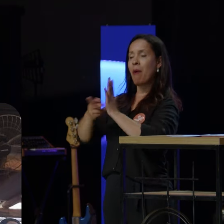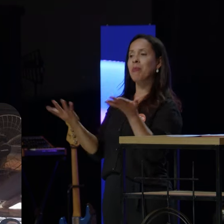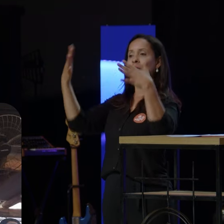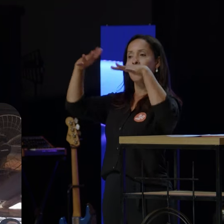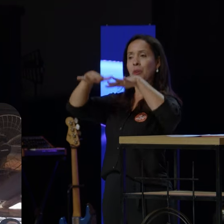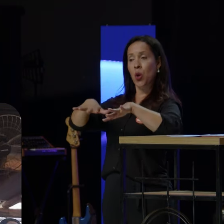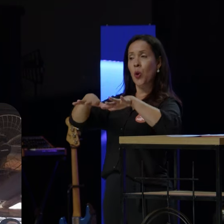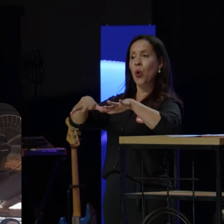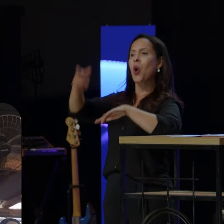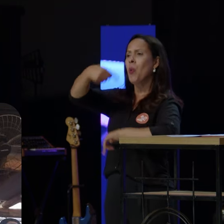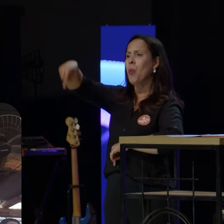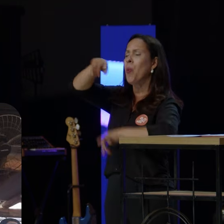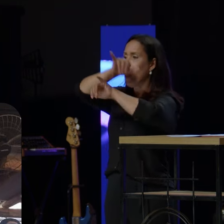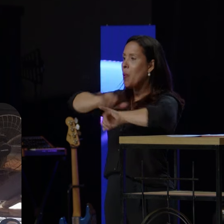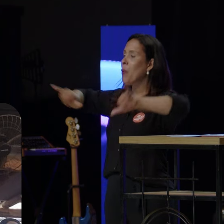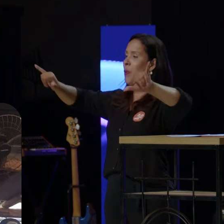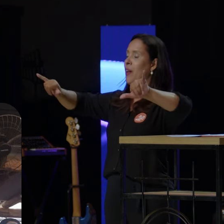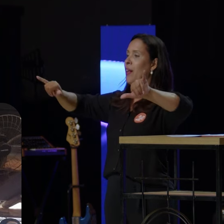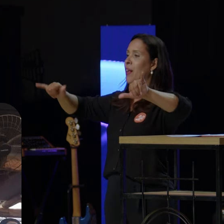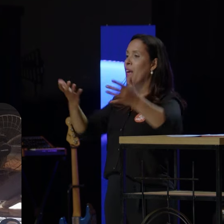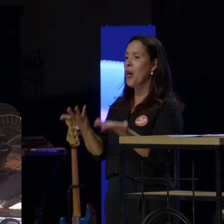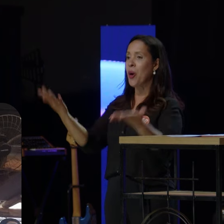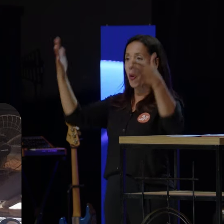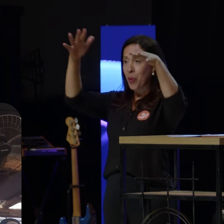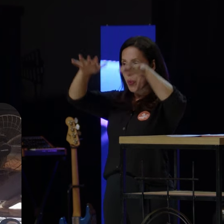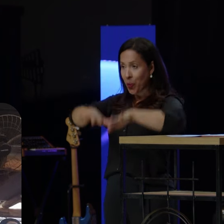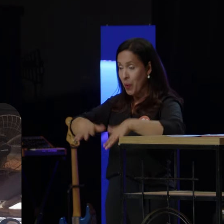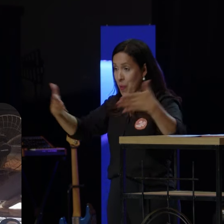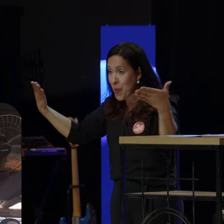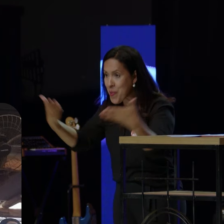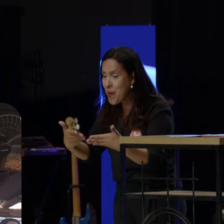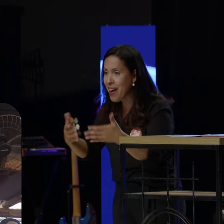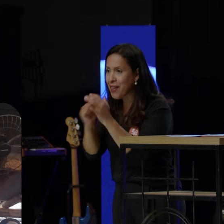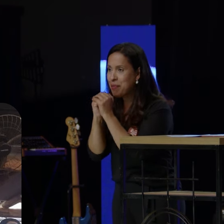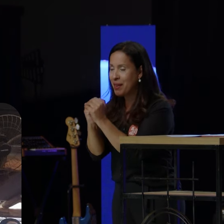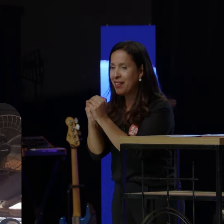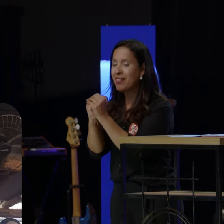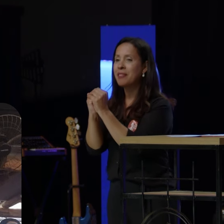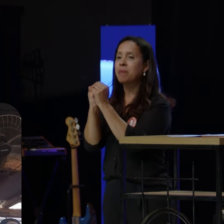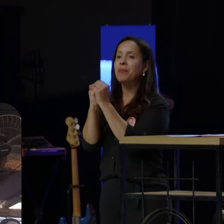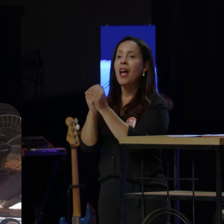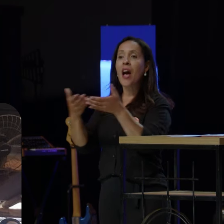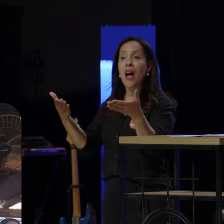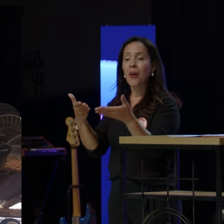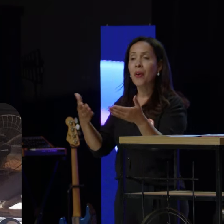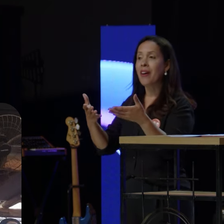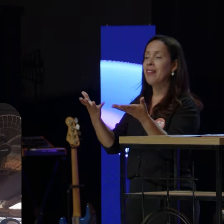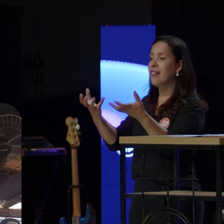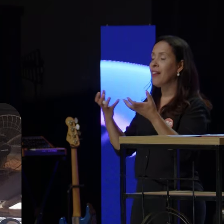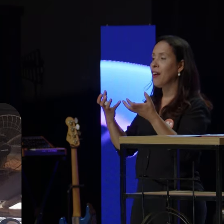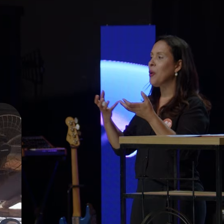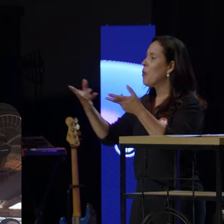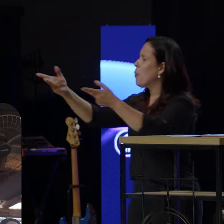comigo hoje inclusão presente. Amém? E eu quero convidar você, então, para a gente falar isso